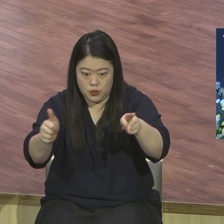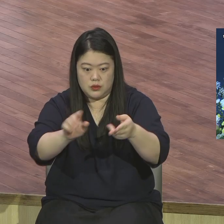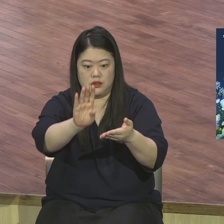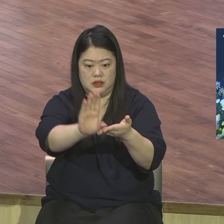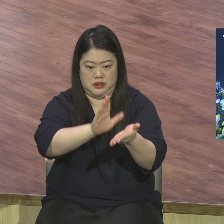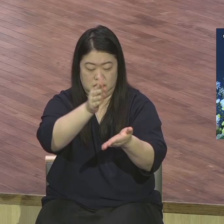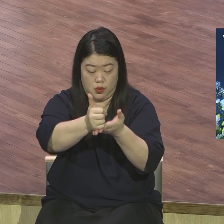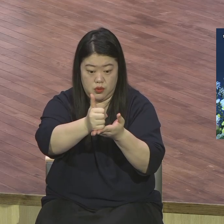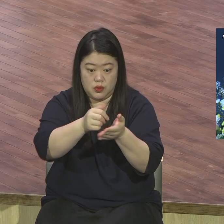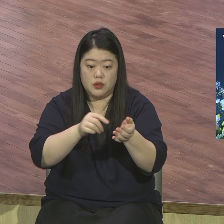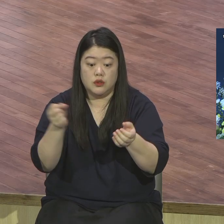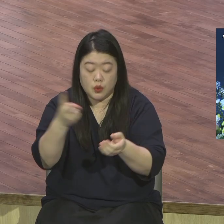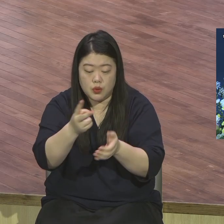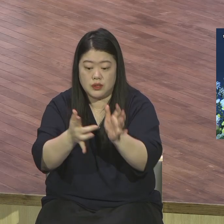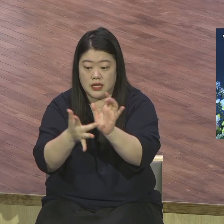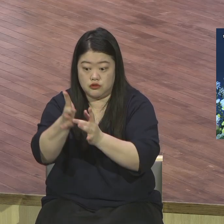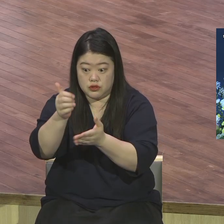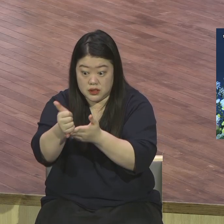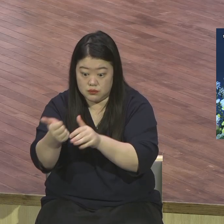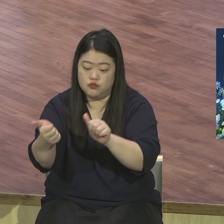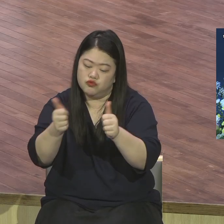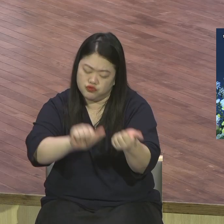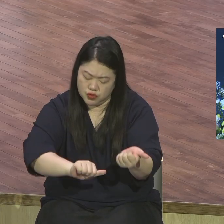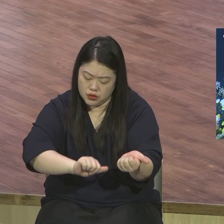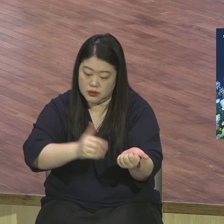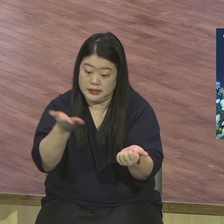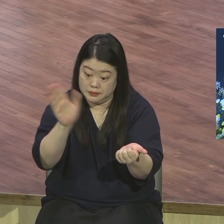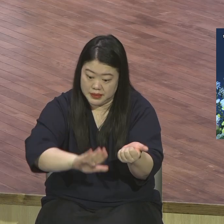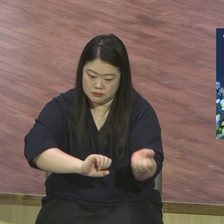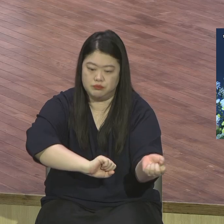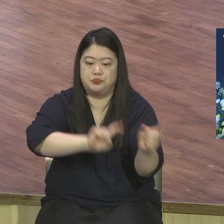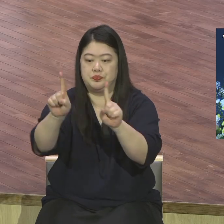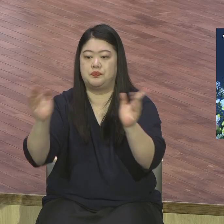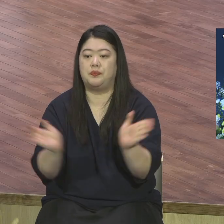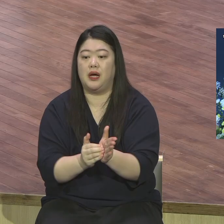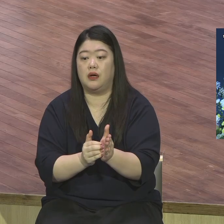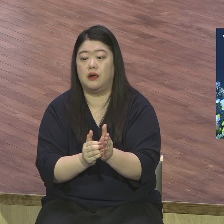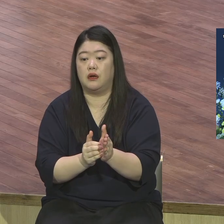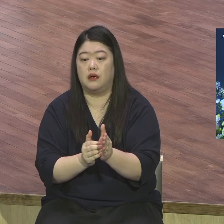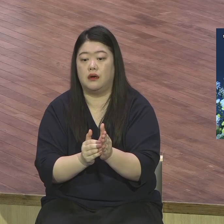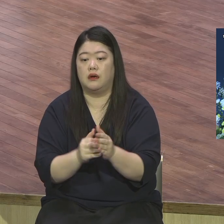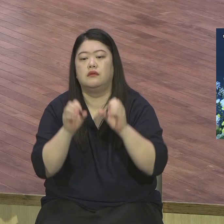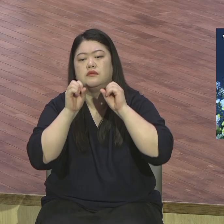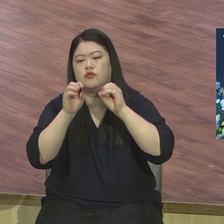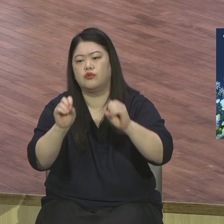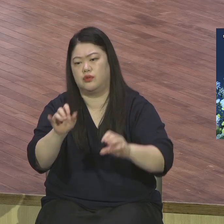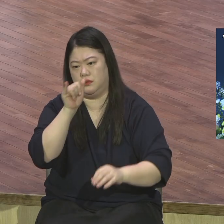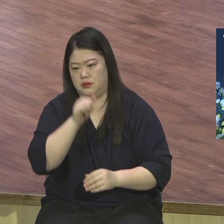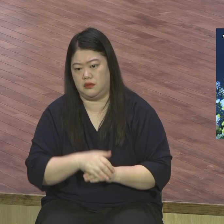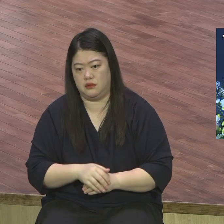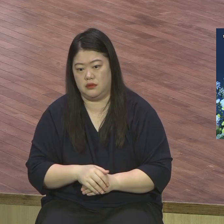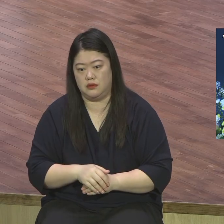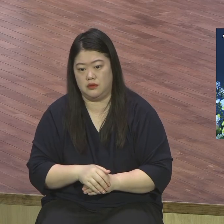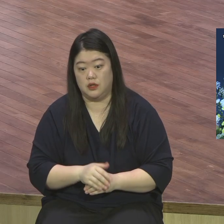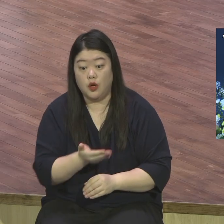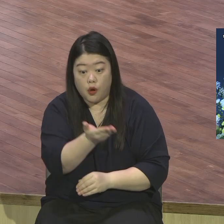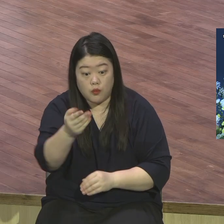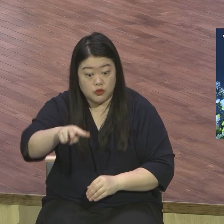여기에 맞춰져 있으세요 한마디로 부활의 증인으로 그들은 쓰임을